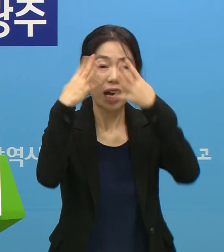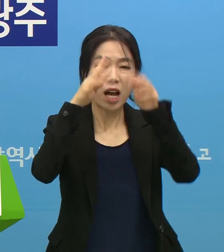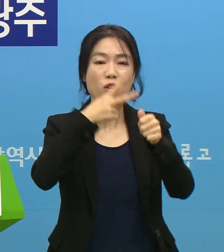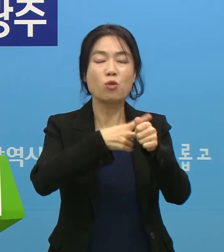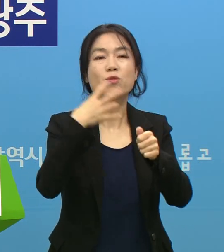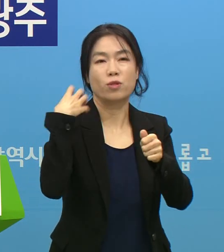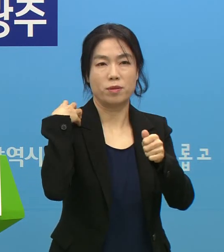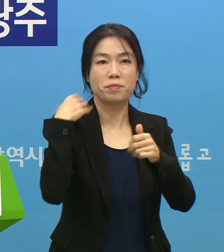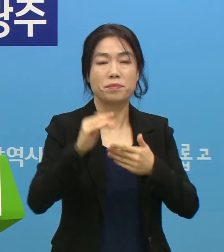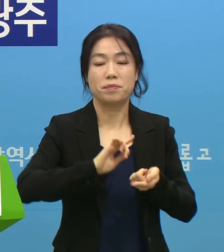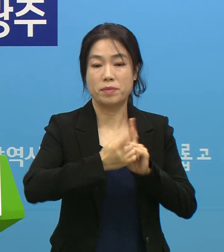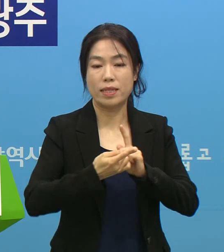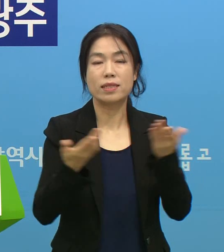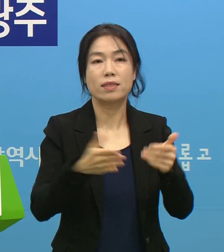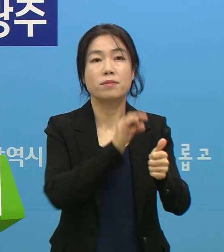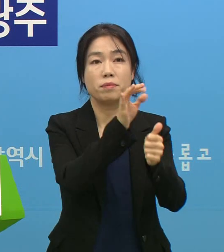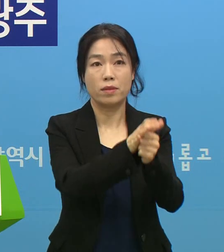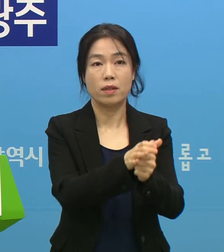대처하고 있습니다.